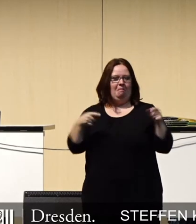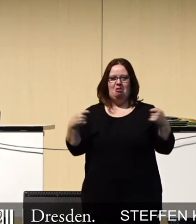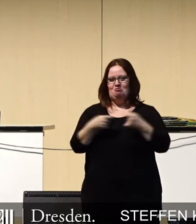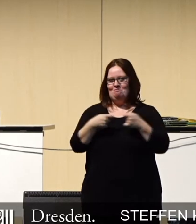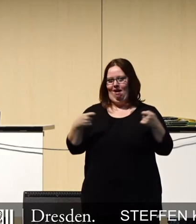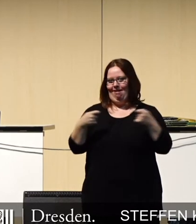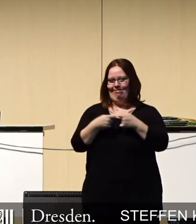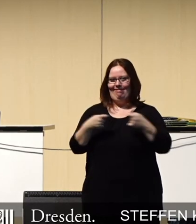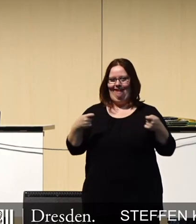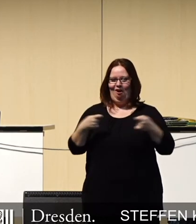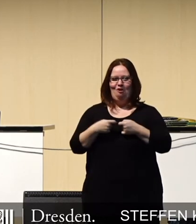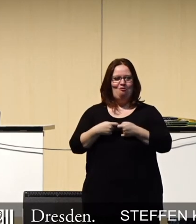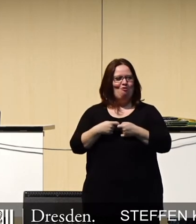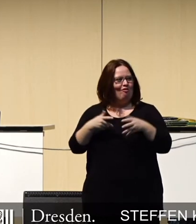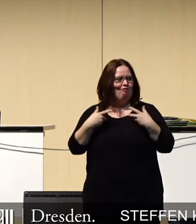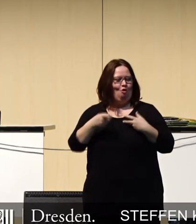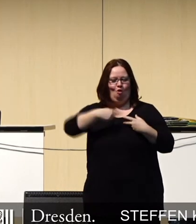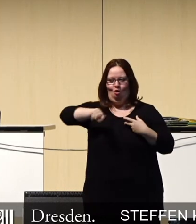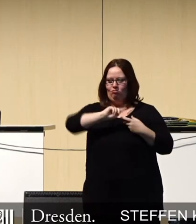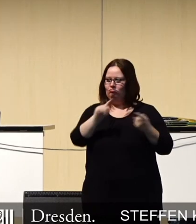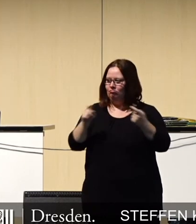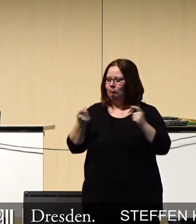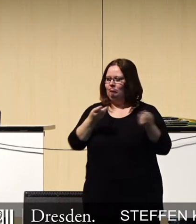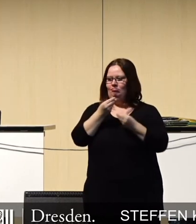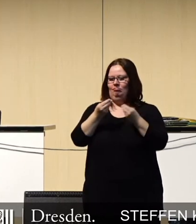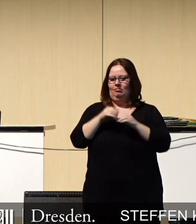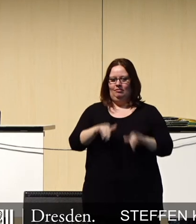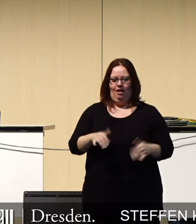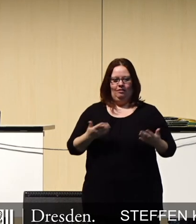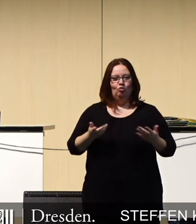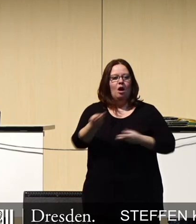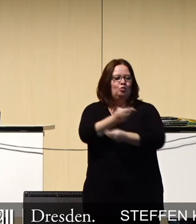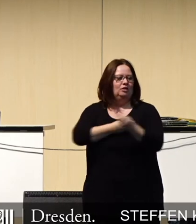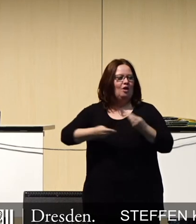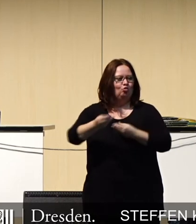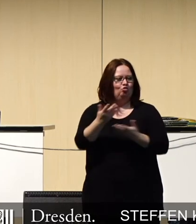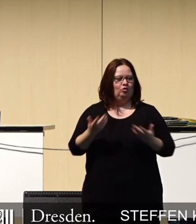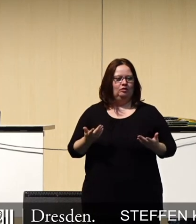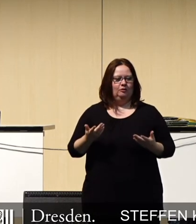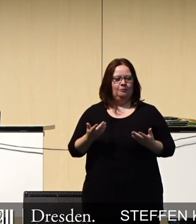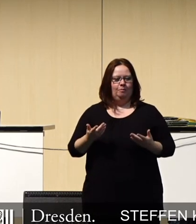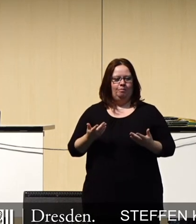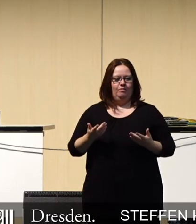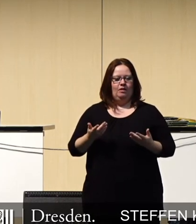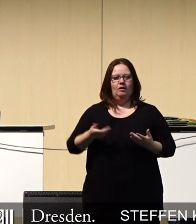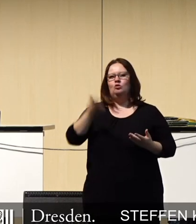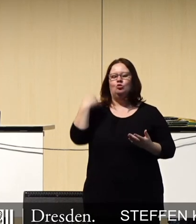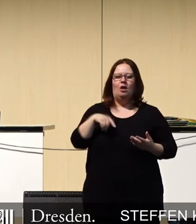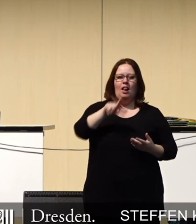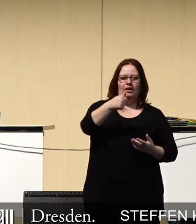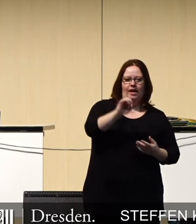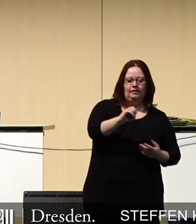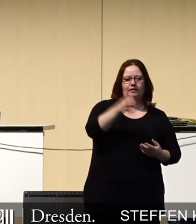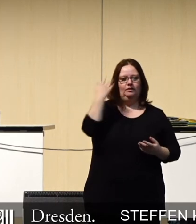und ich finde es gut, dass wir heute über dieses Thema sprechen und uns dazu austauschen. Im Gegensatz zu UMTS, LTE